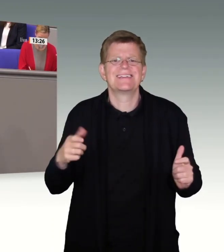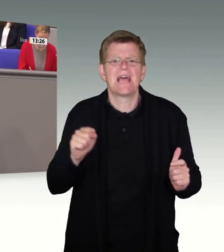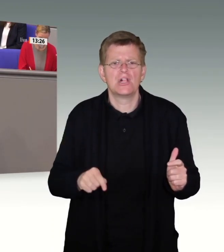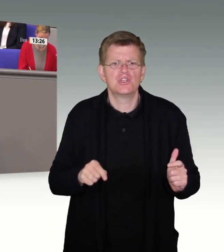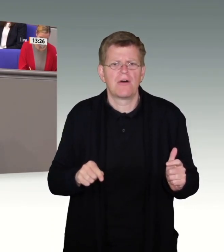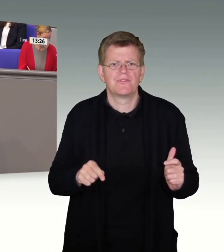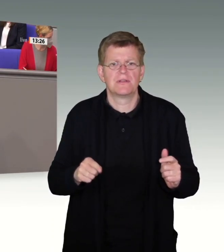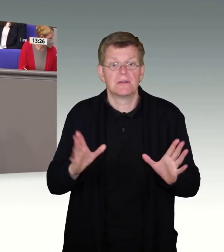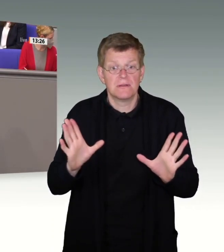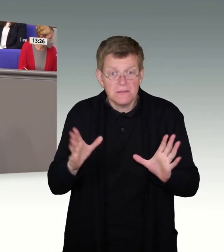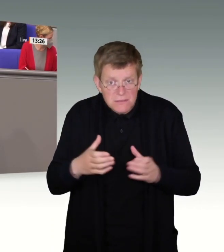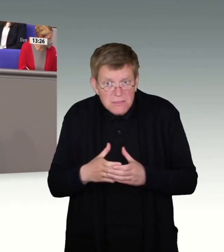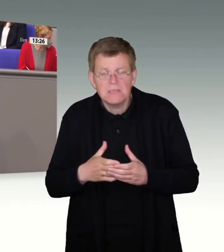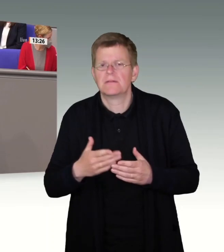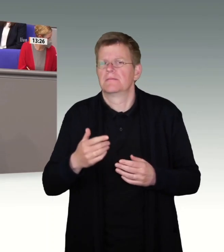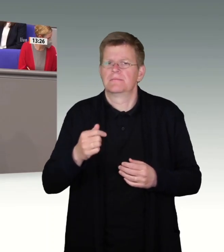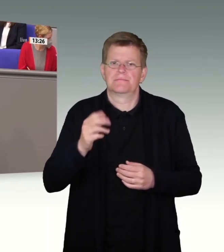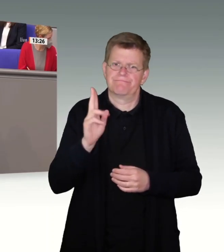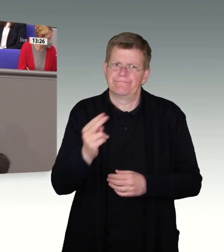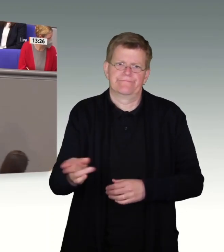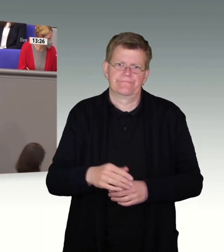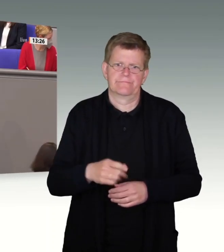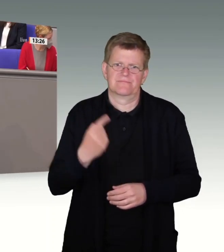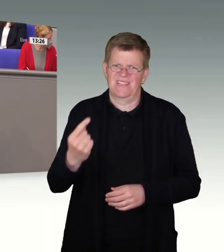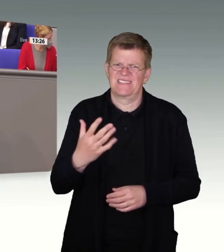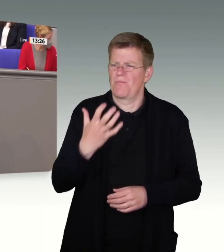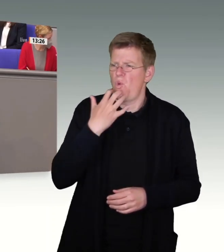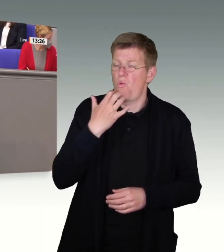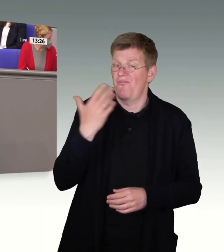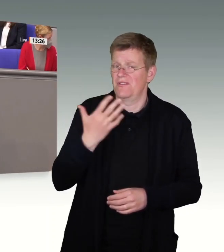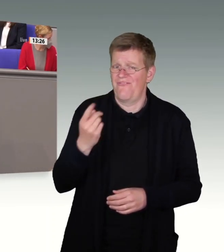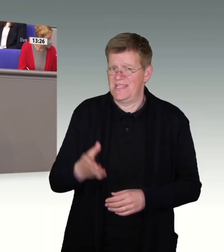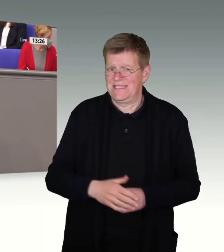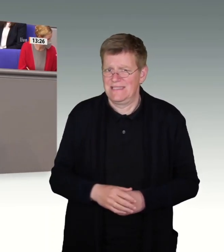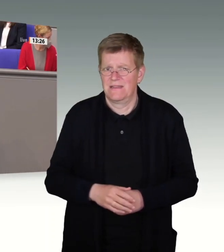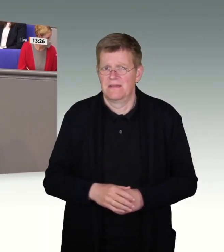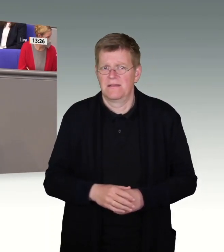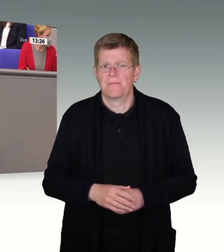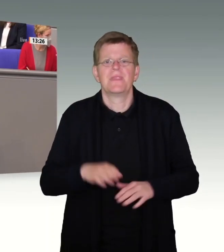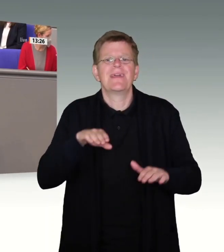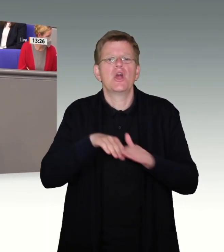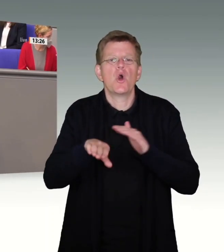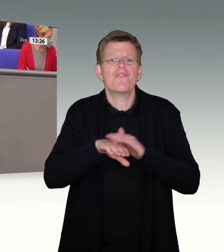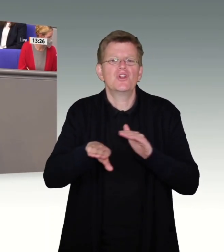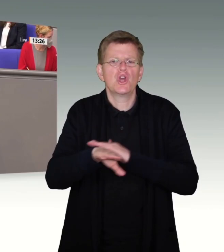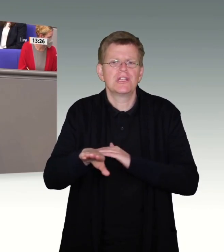Dorn im Auge ist. Sie hoffen doch quasi darauf, dass Flüchtlinge möglichst eine große